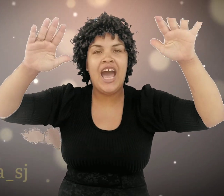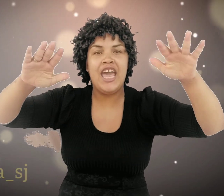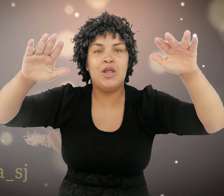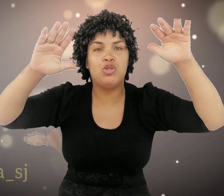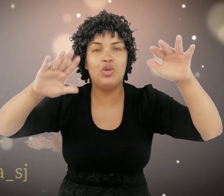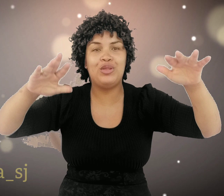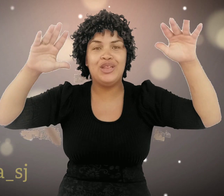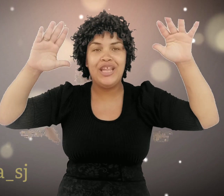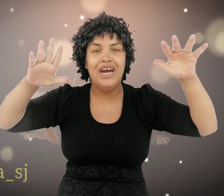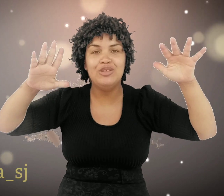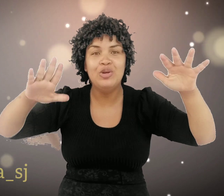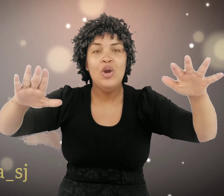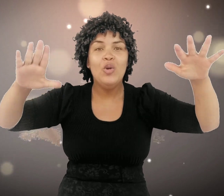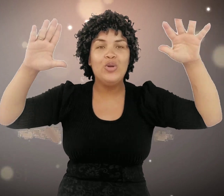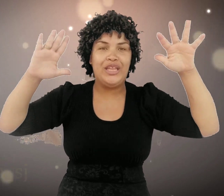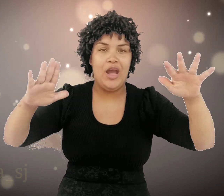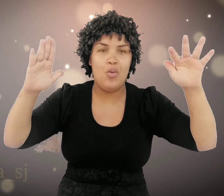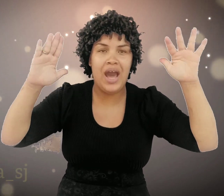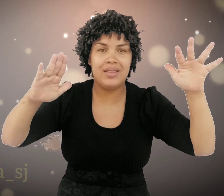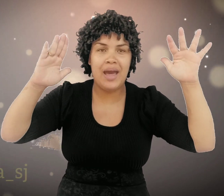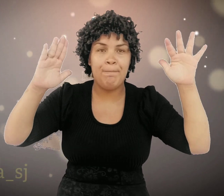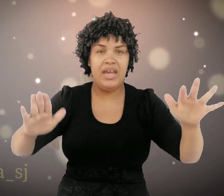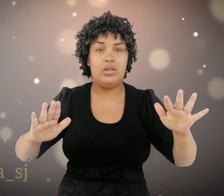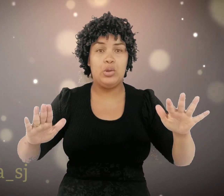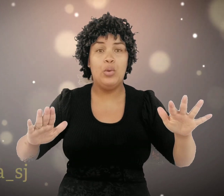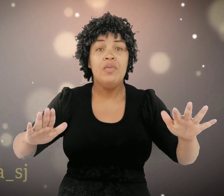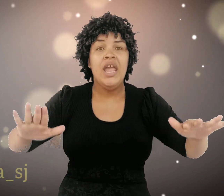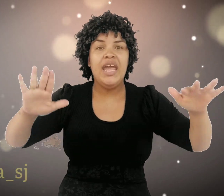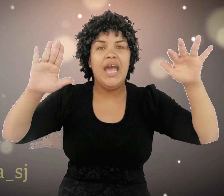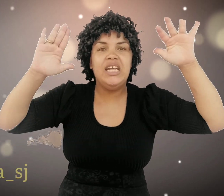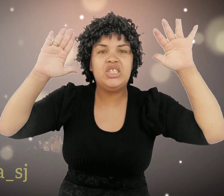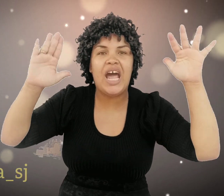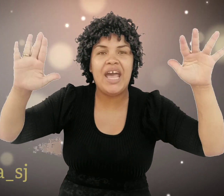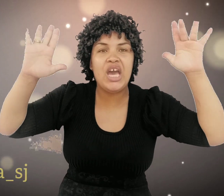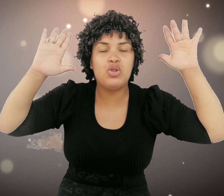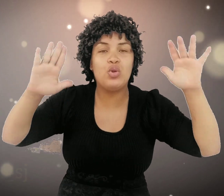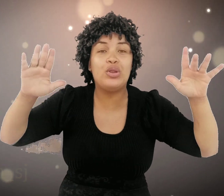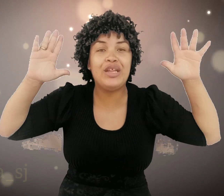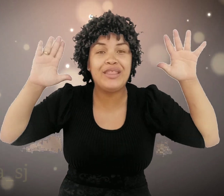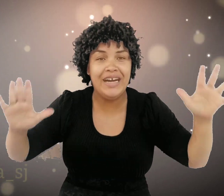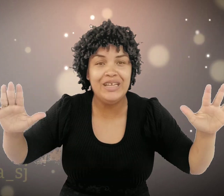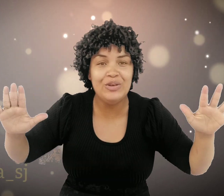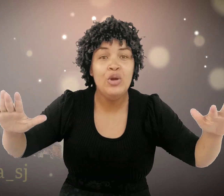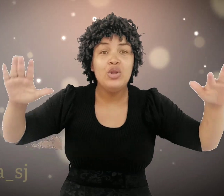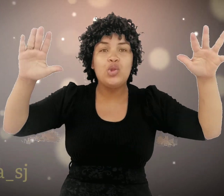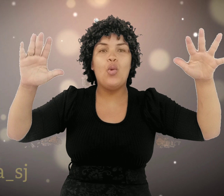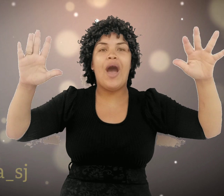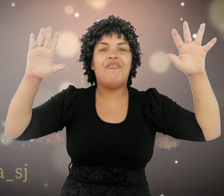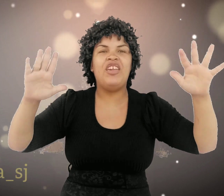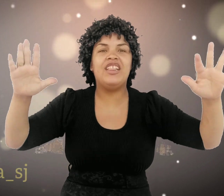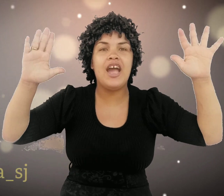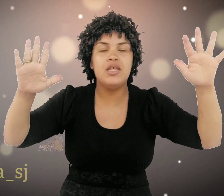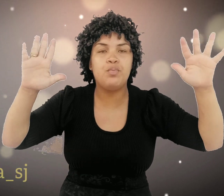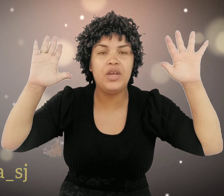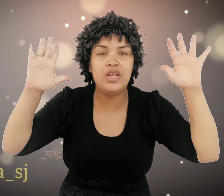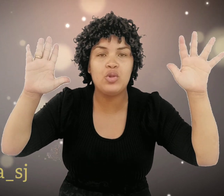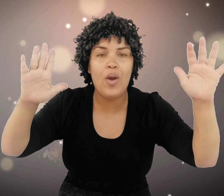ressuscitando o teu casamento. Ele está ressuscitando tua vida espiritual.